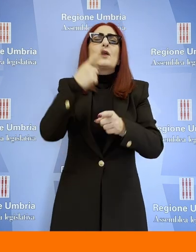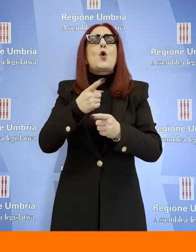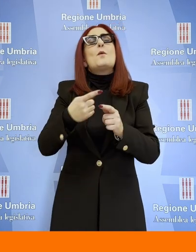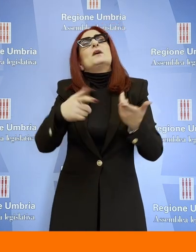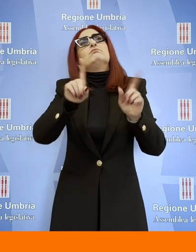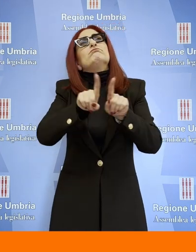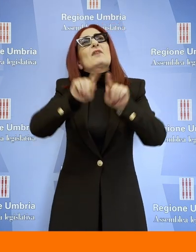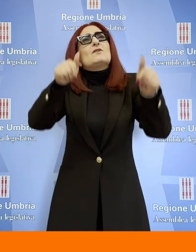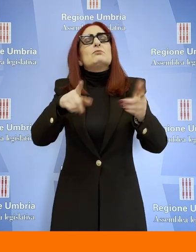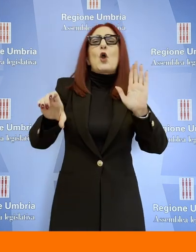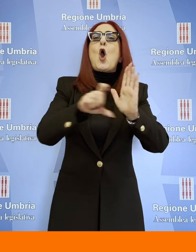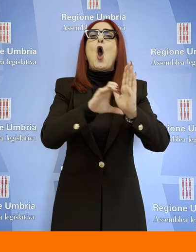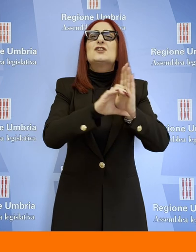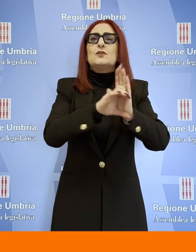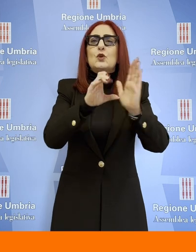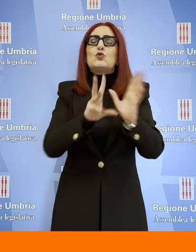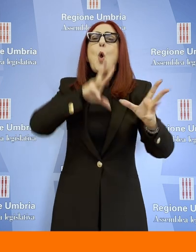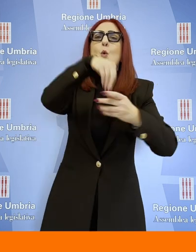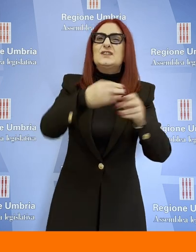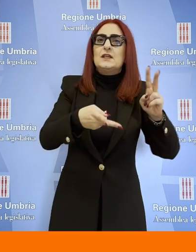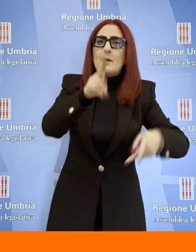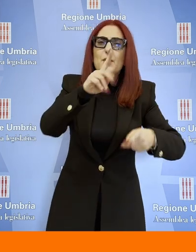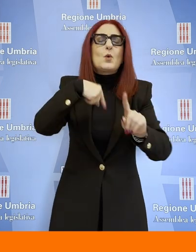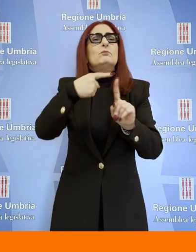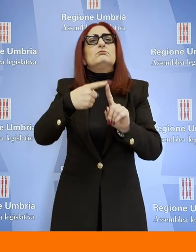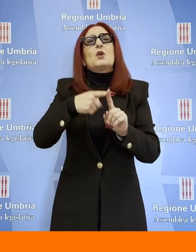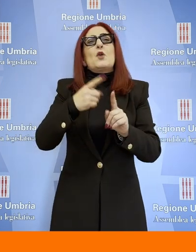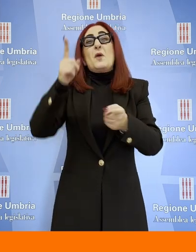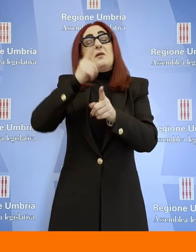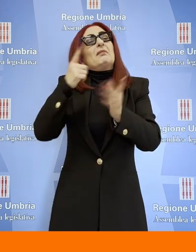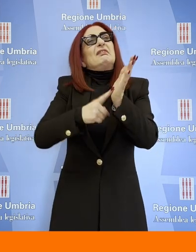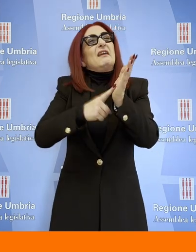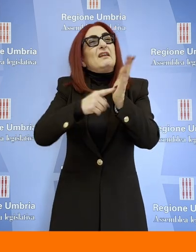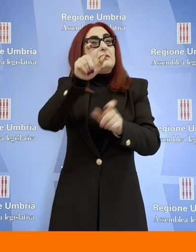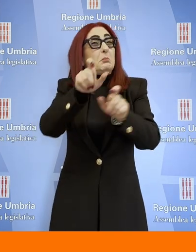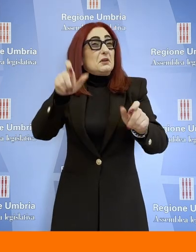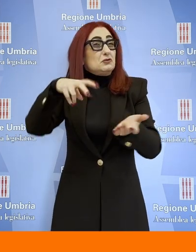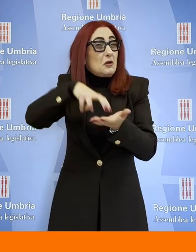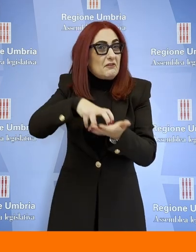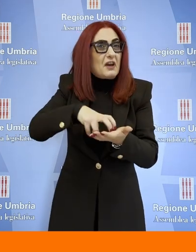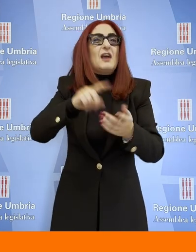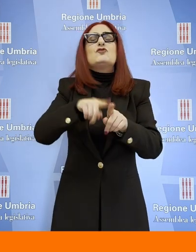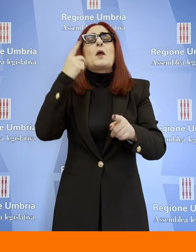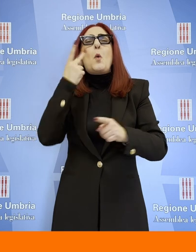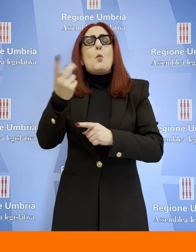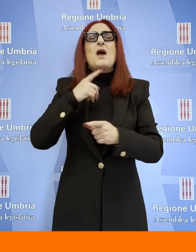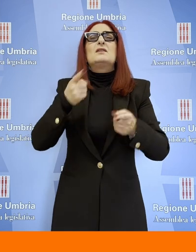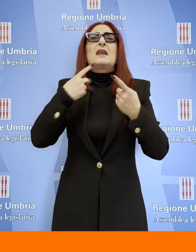delle persone fragili, che guardi alla biodiversità, che in sostanza recuperi e rilanci le